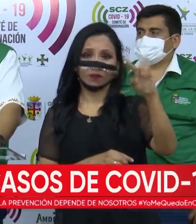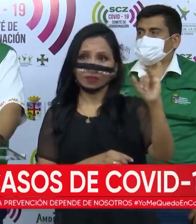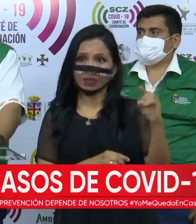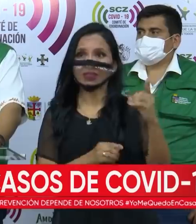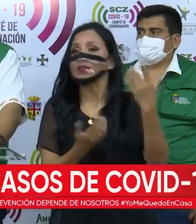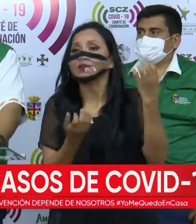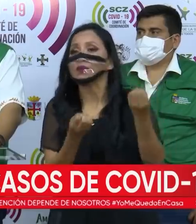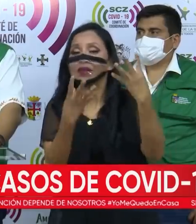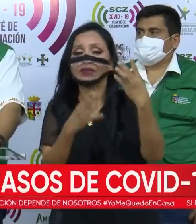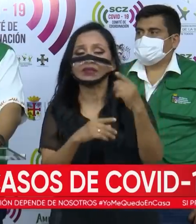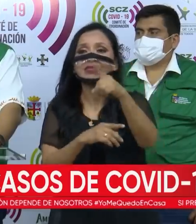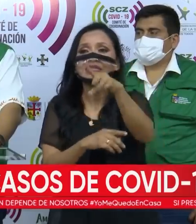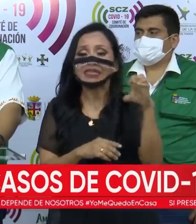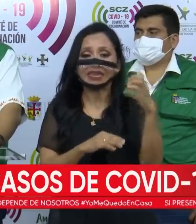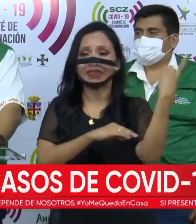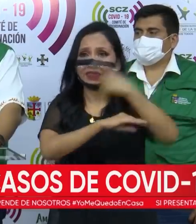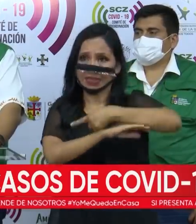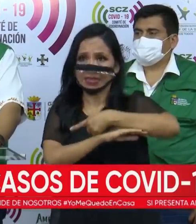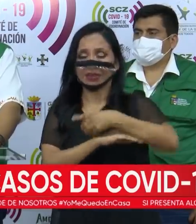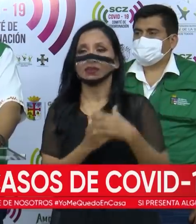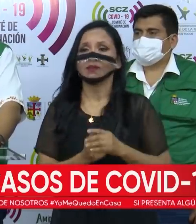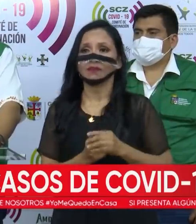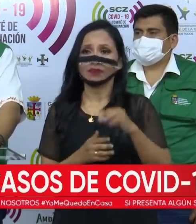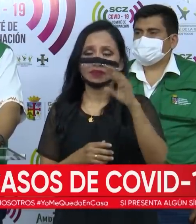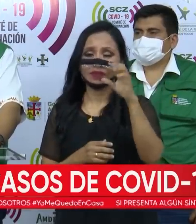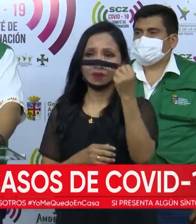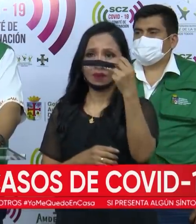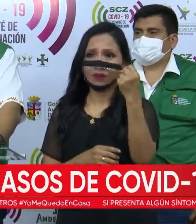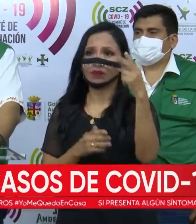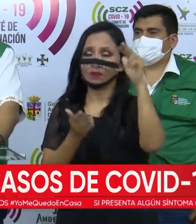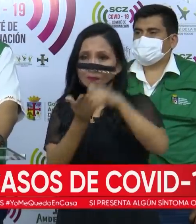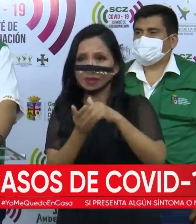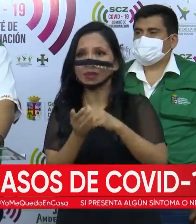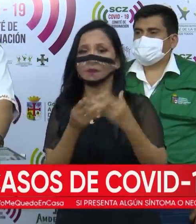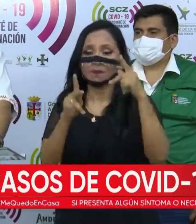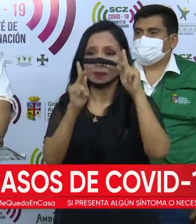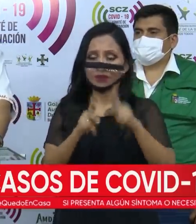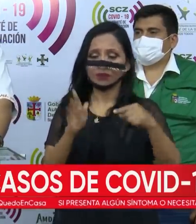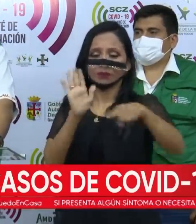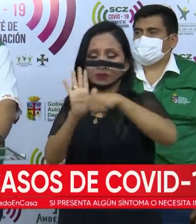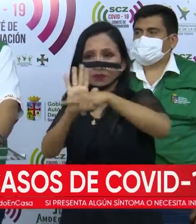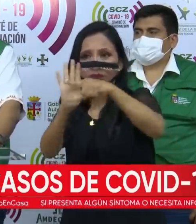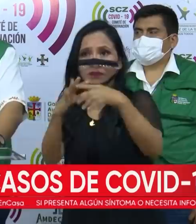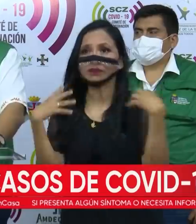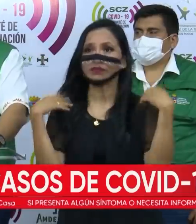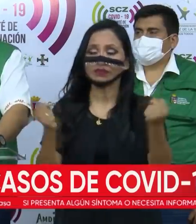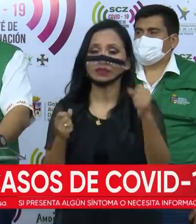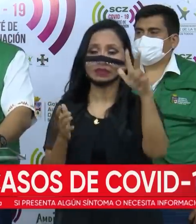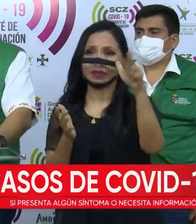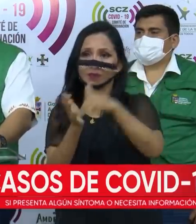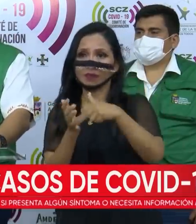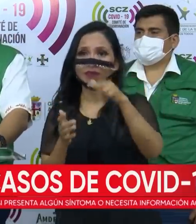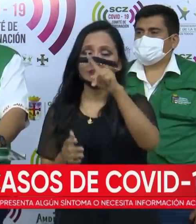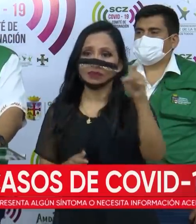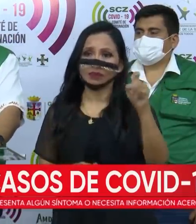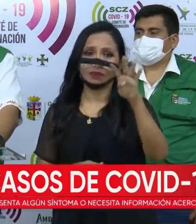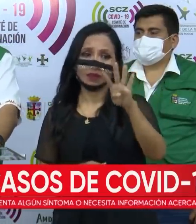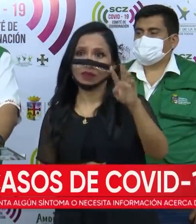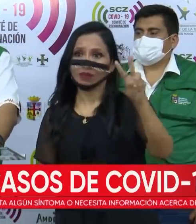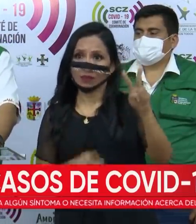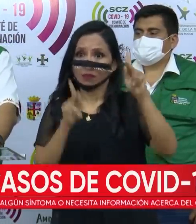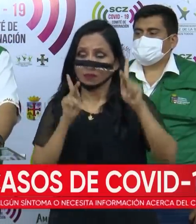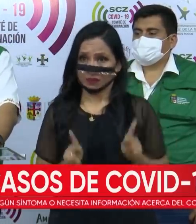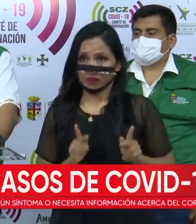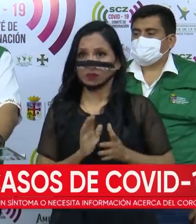Vamos descartando 12.924 casos, vamos recuperando 3.142